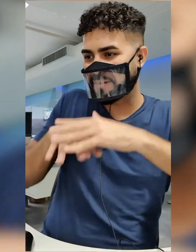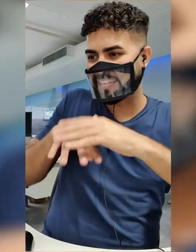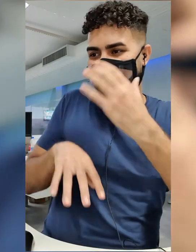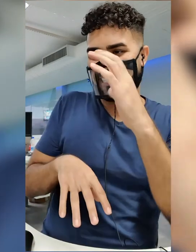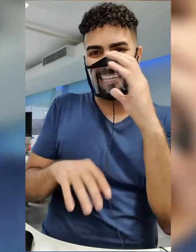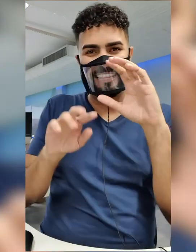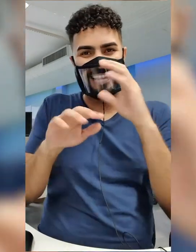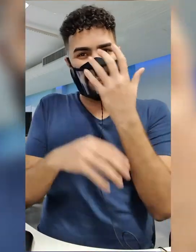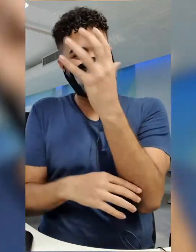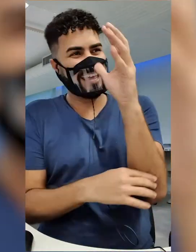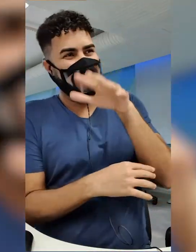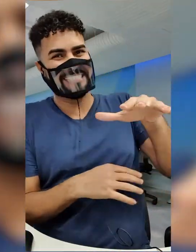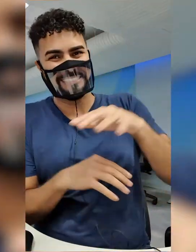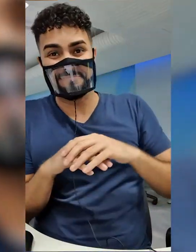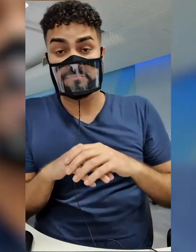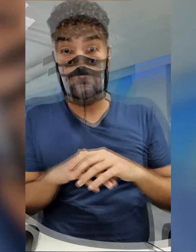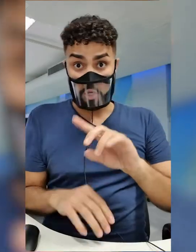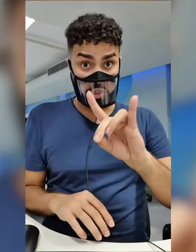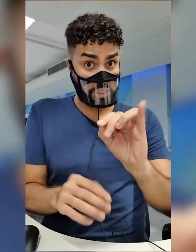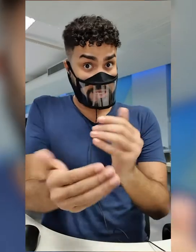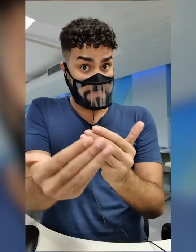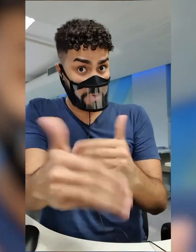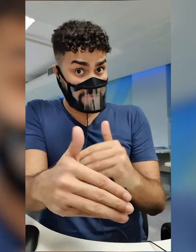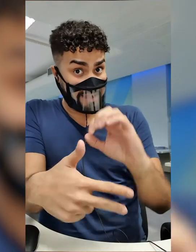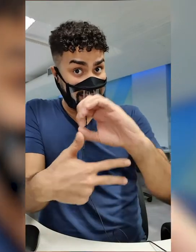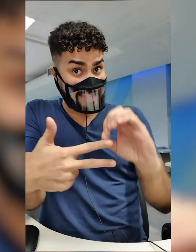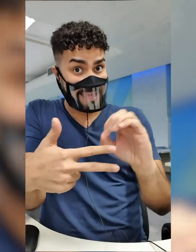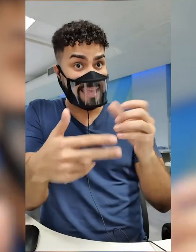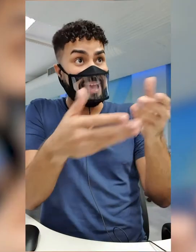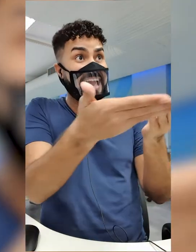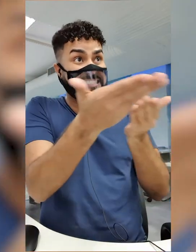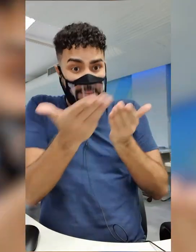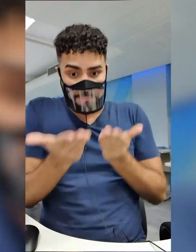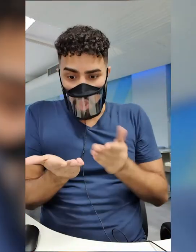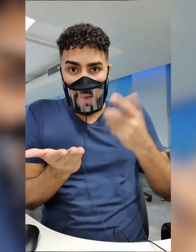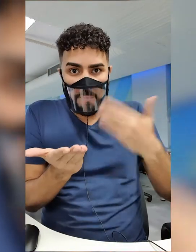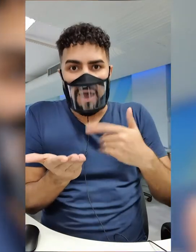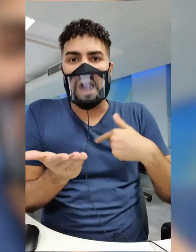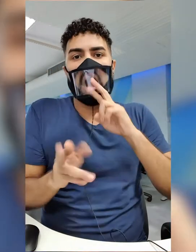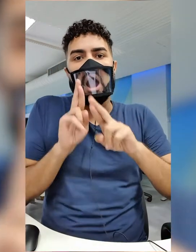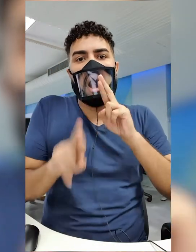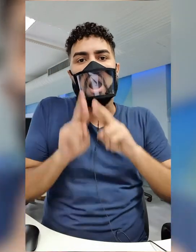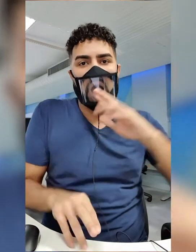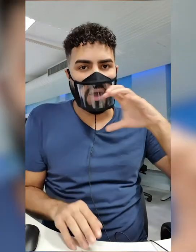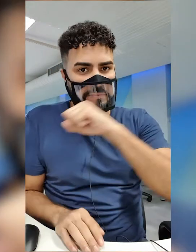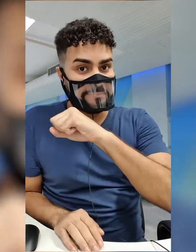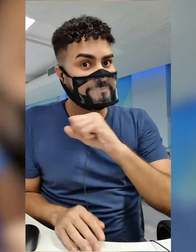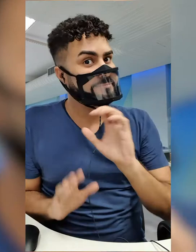matemática e ciências da natureza. No dia do Enem, ao receber a prova, alguns candidatos podem querer sair respondendo tudo de uma